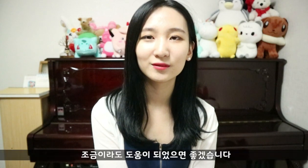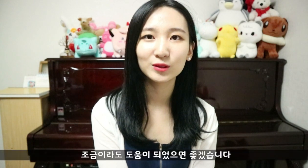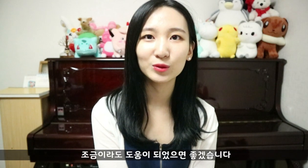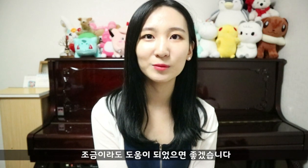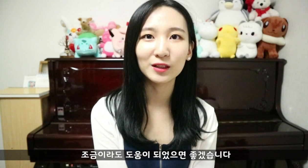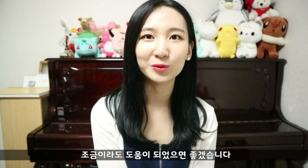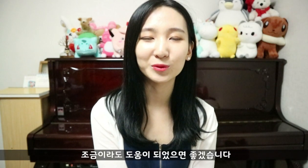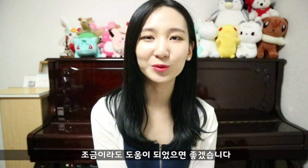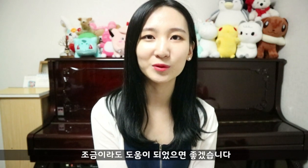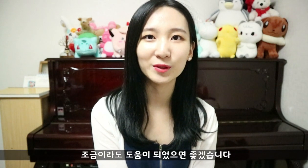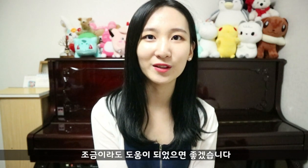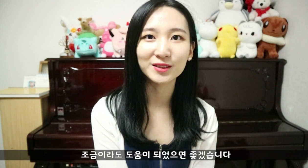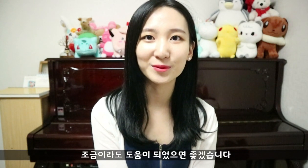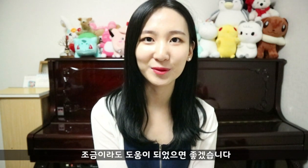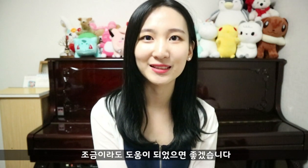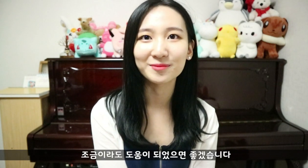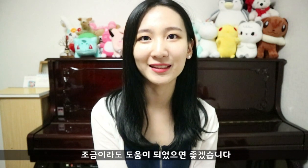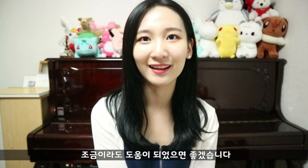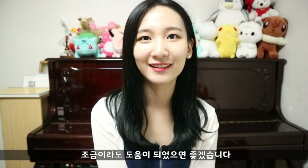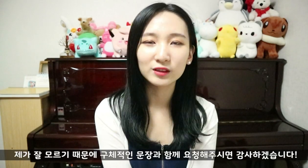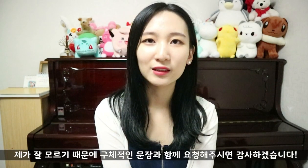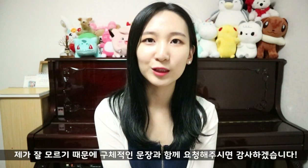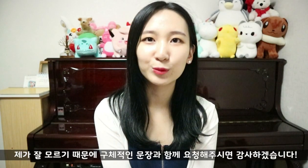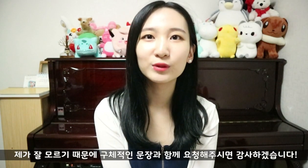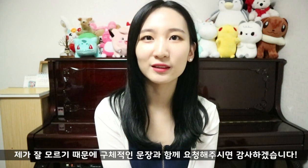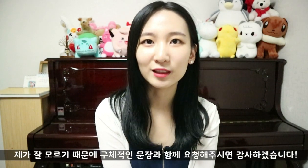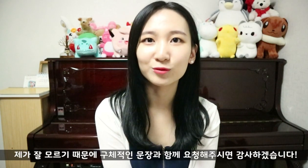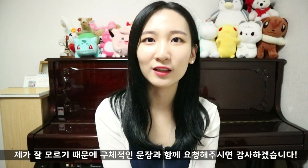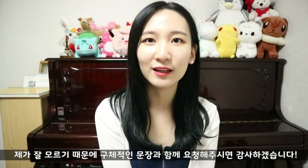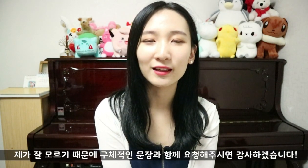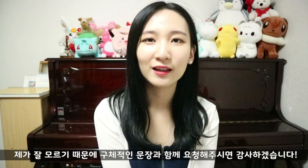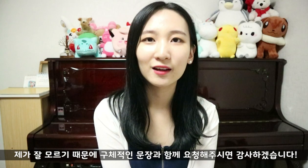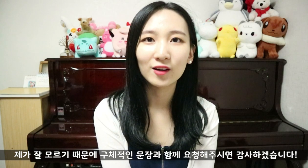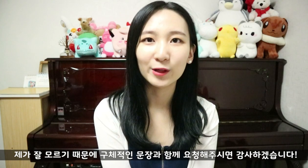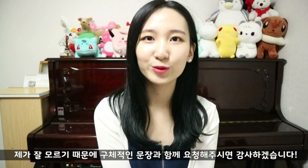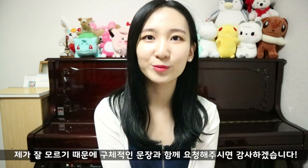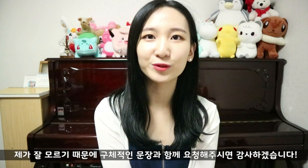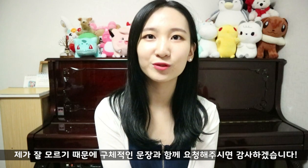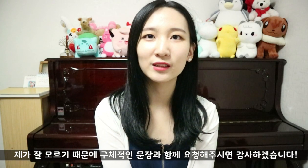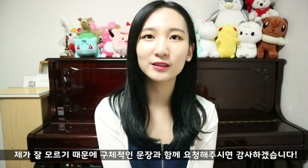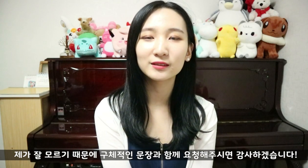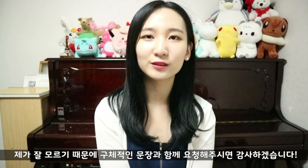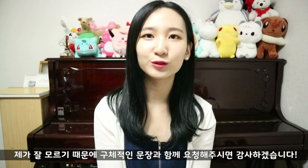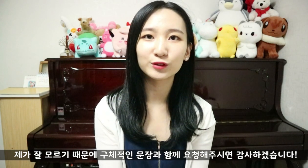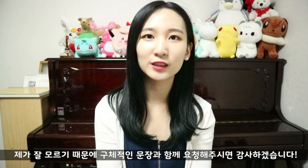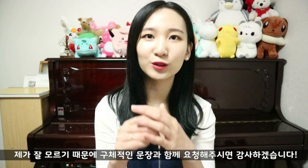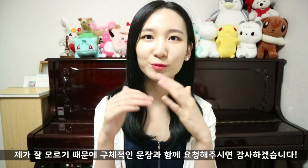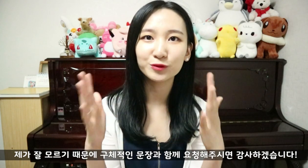조금이라도 도움이 되었으면 좋겠습니다. 제가 잘 모르기 때문에 알고 싶은 수아는 구체적인